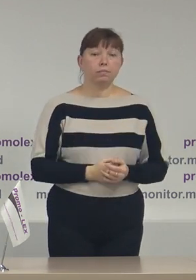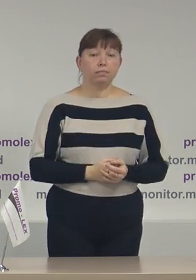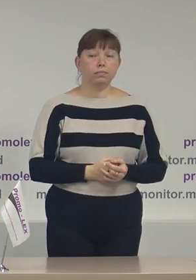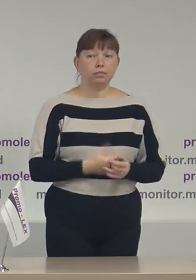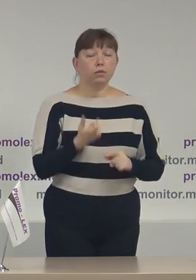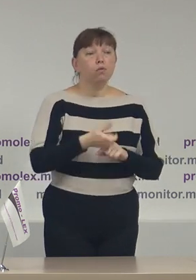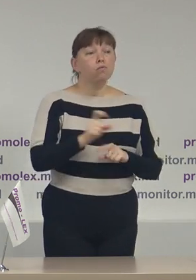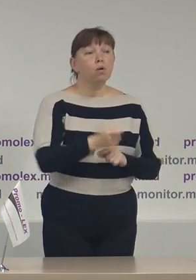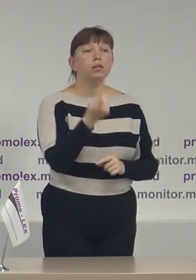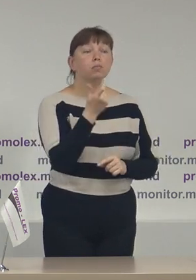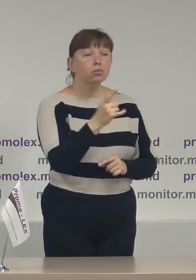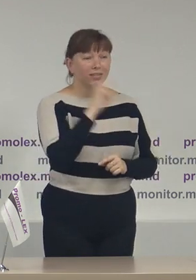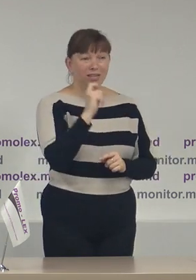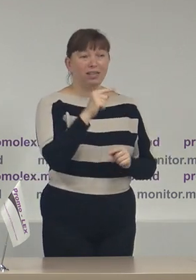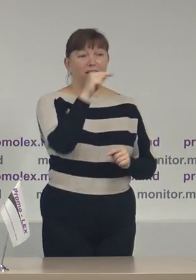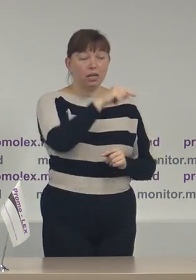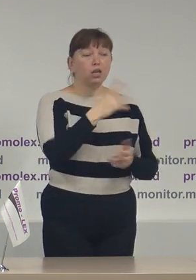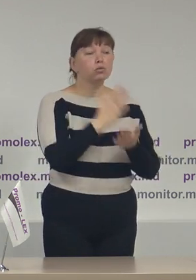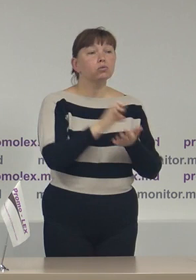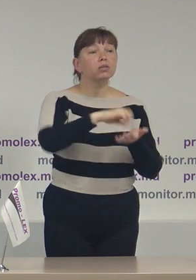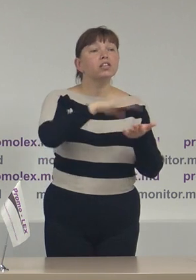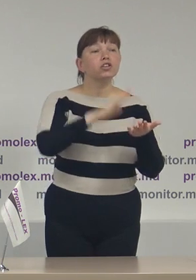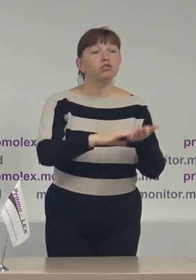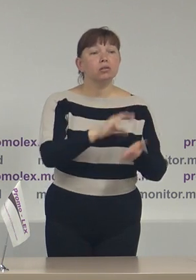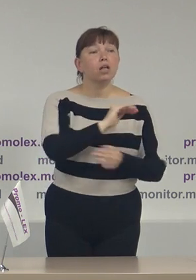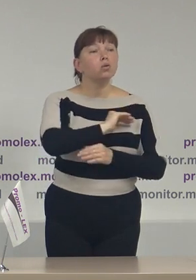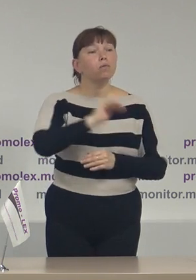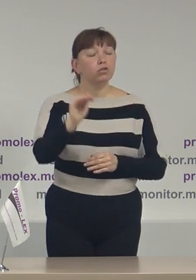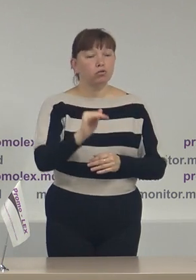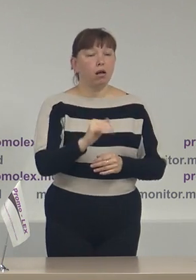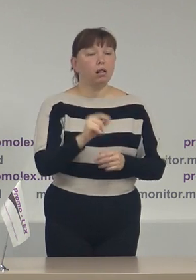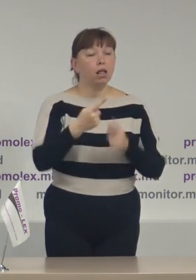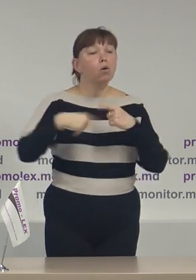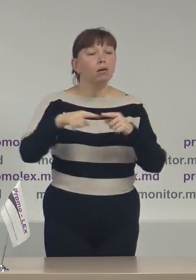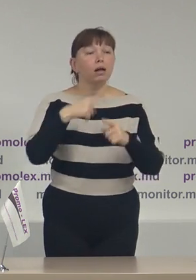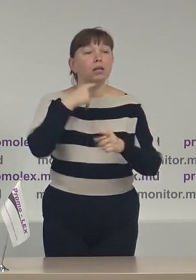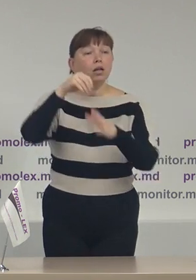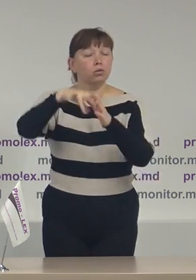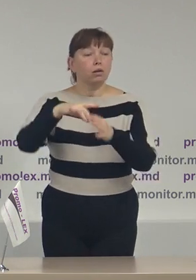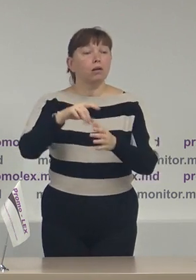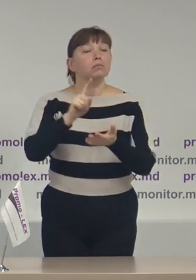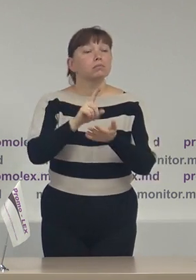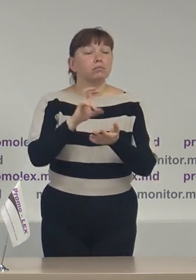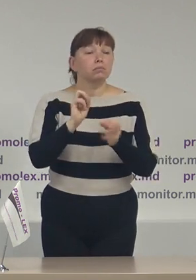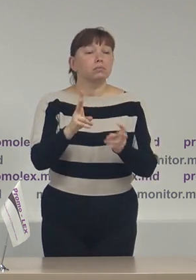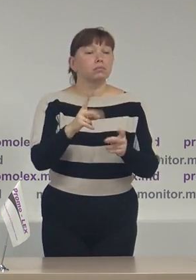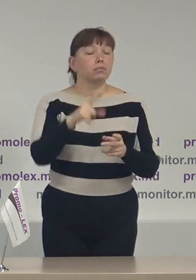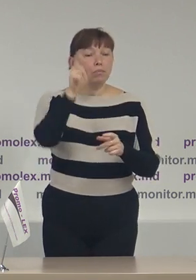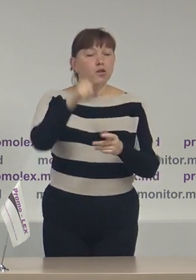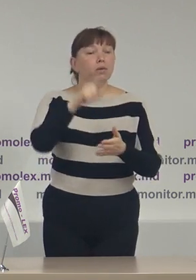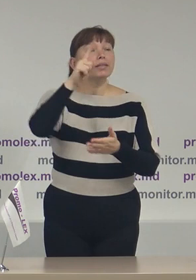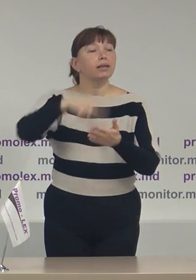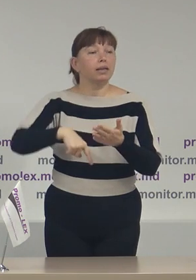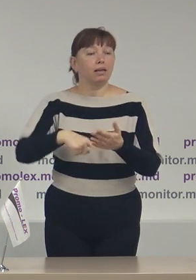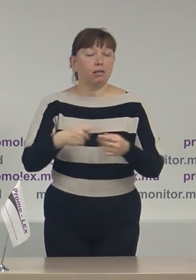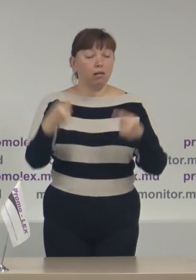foarte puțini din ei sunt înregistrați oficial la organele electorale, în calitate de persoane din credere, care, în